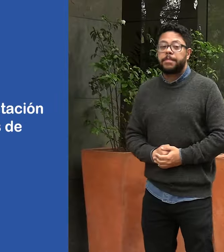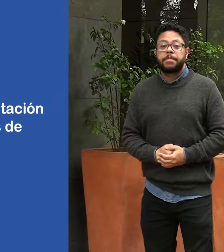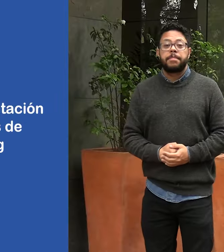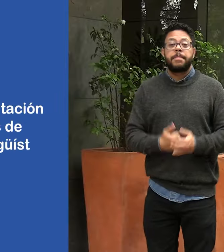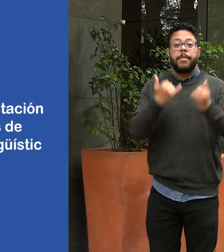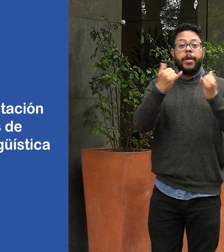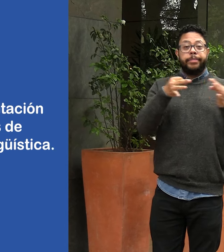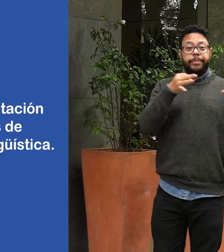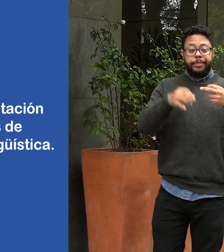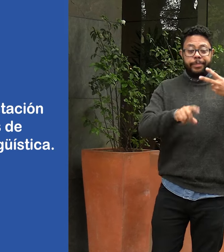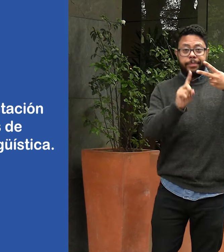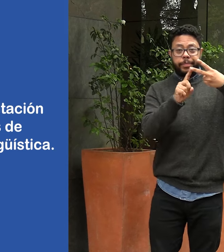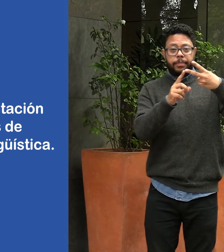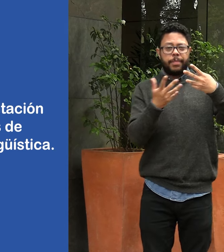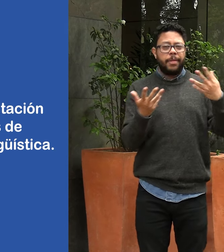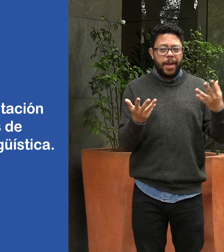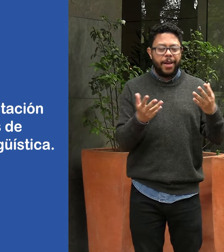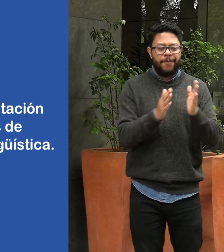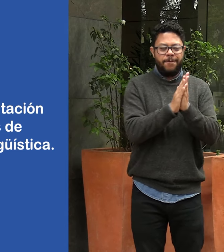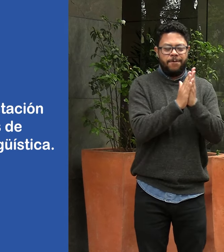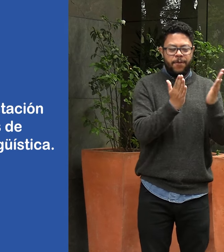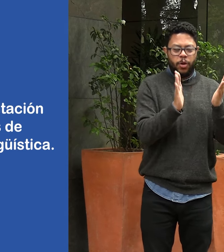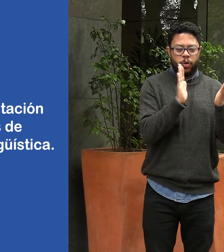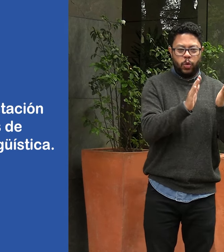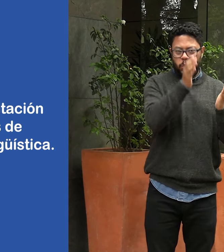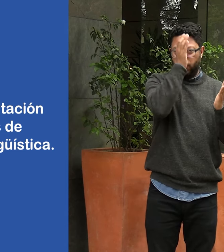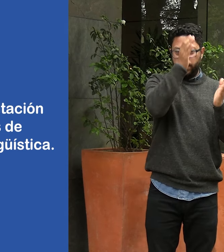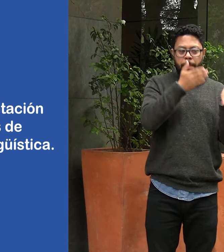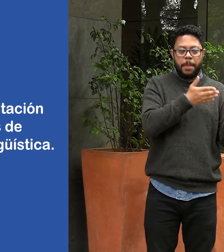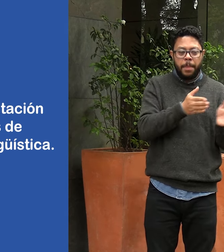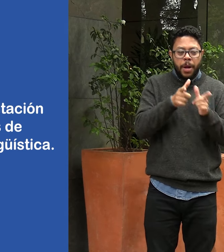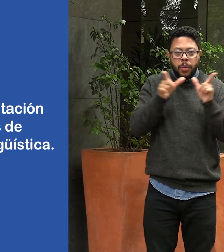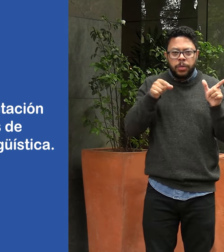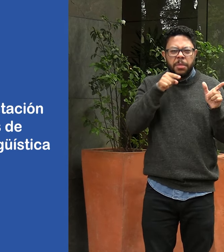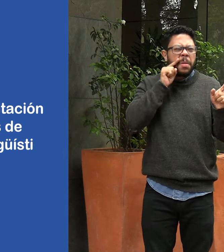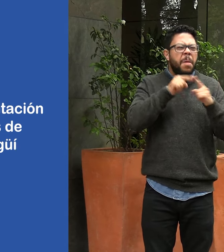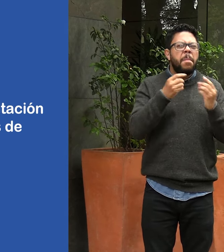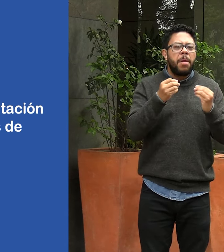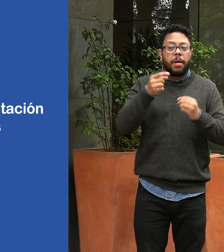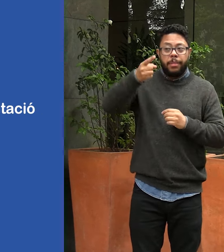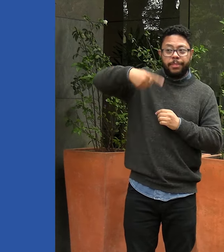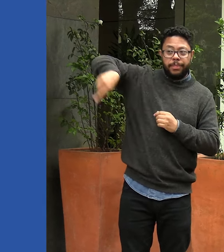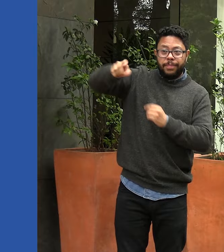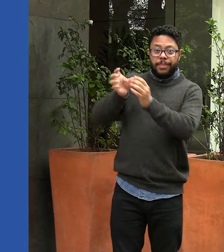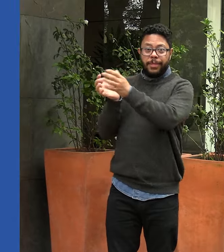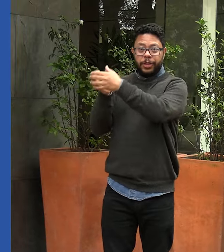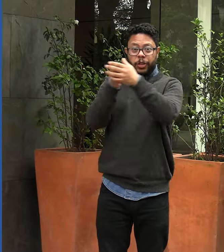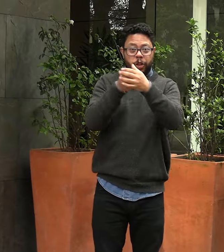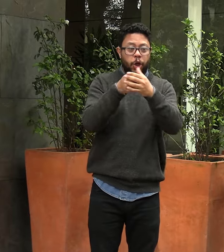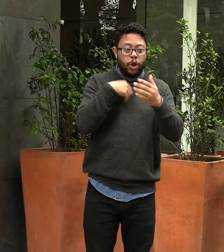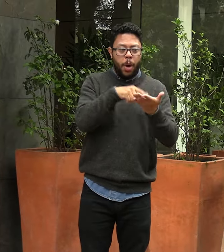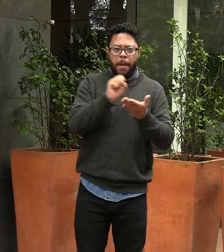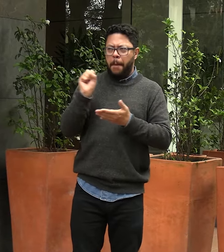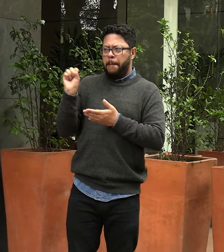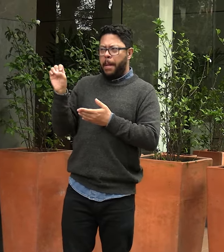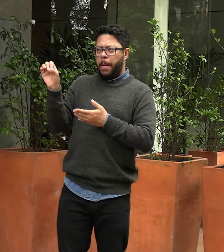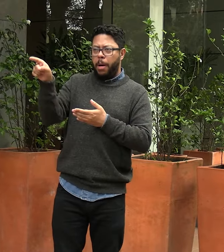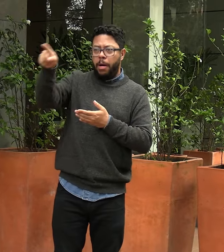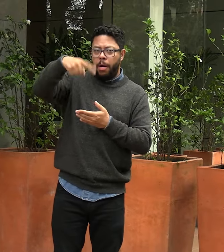Con respecto a la segunda acción concerniente a la elaboración del folleto de orientación sobre procesos de planeación